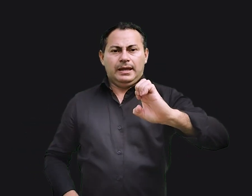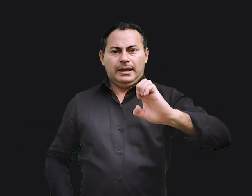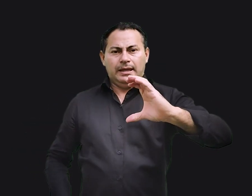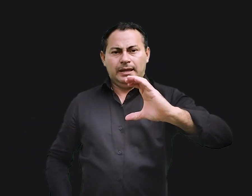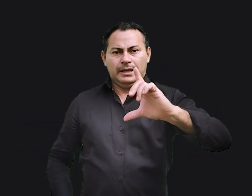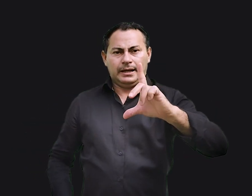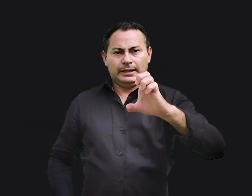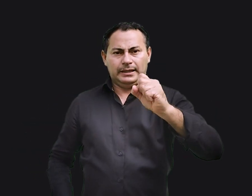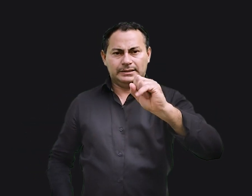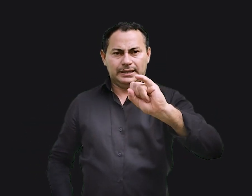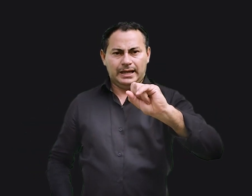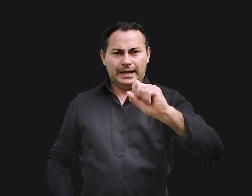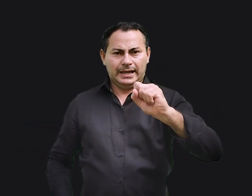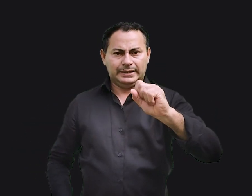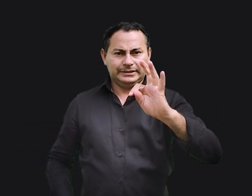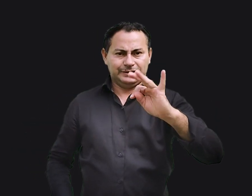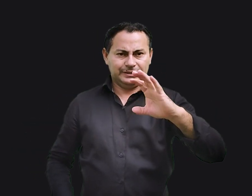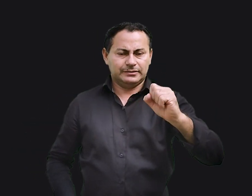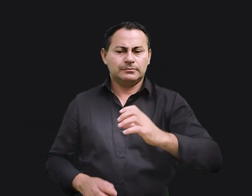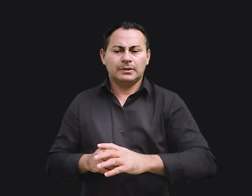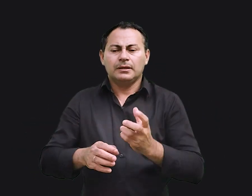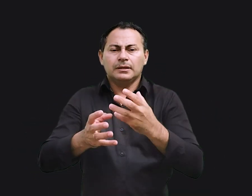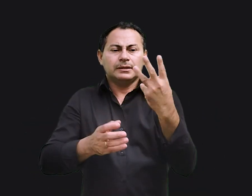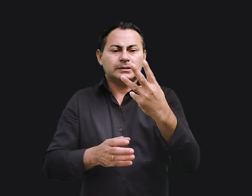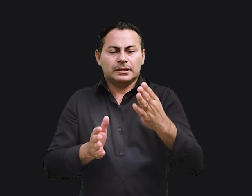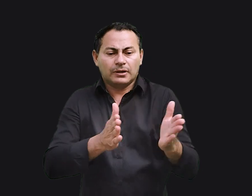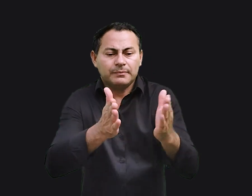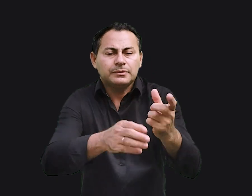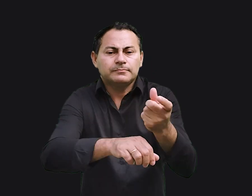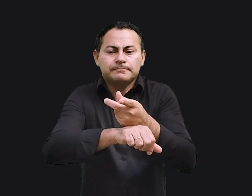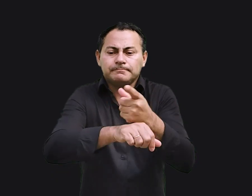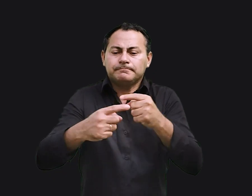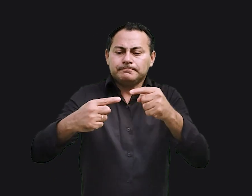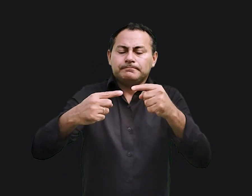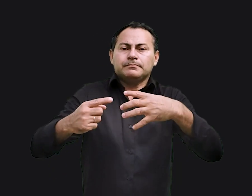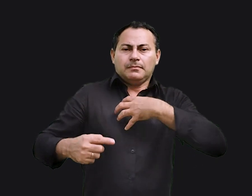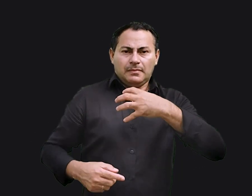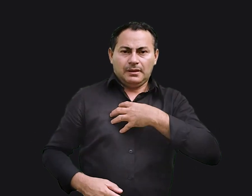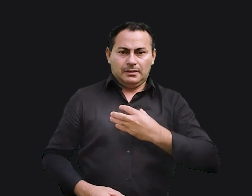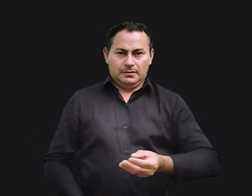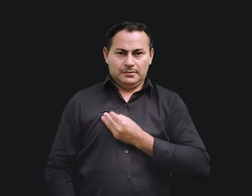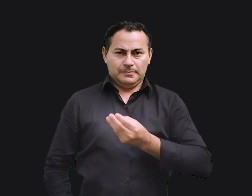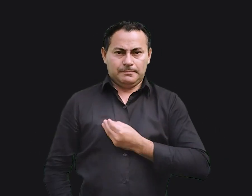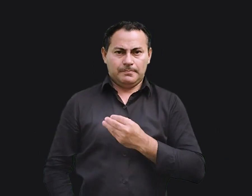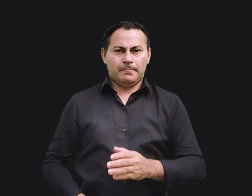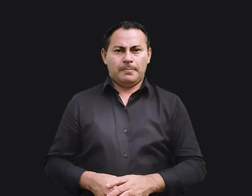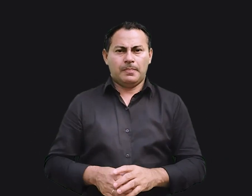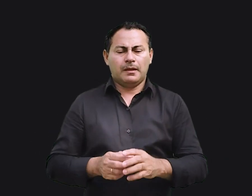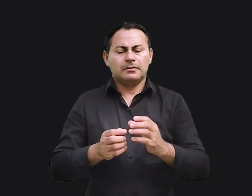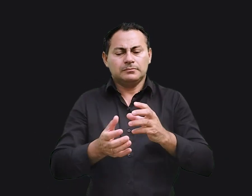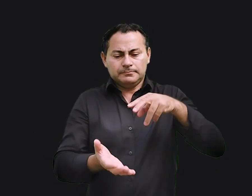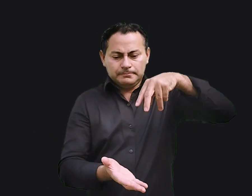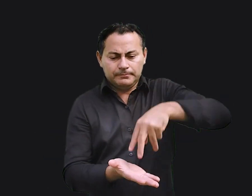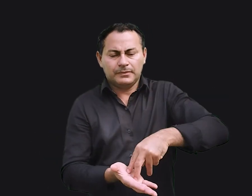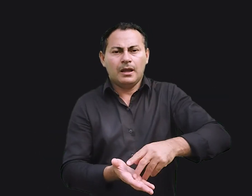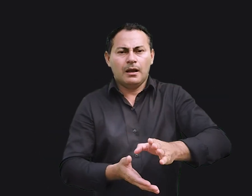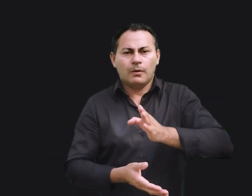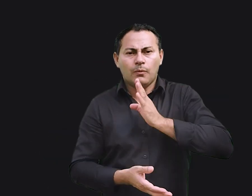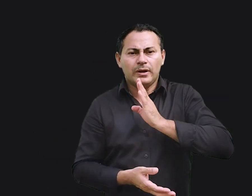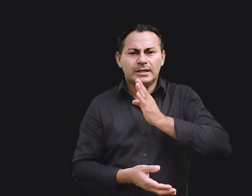que tentou um terceiro caminho em busca pelo propósito e sentido da vida. Ele dedicou-se a conhecer